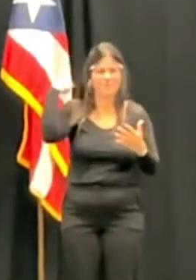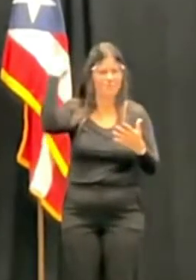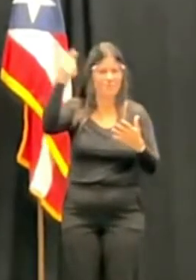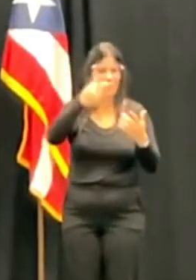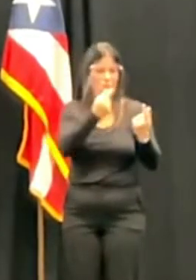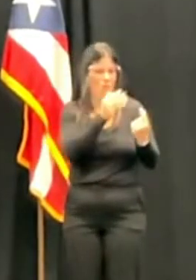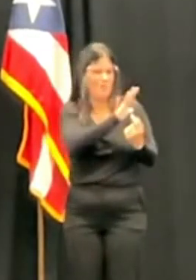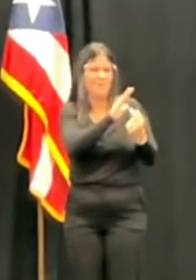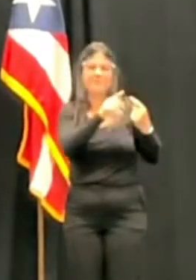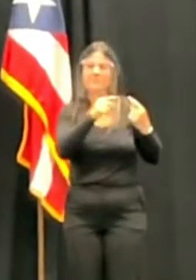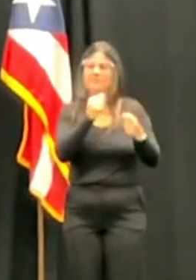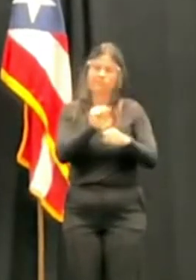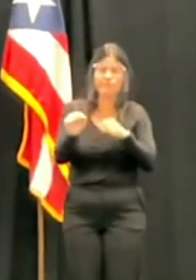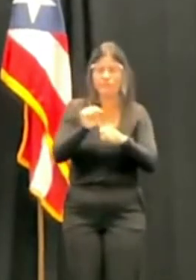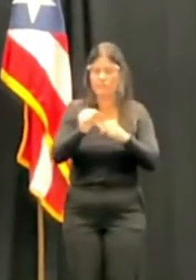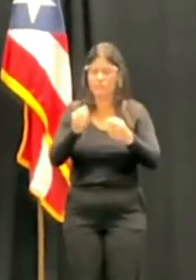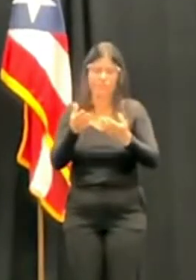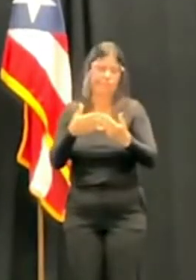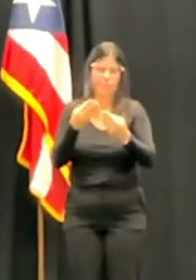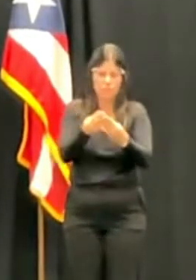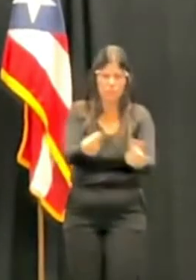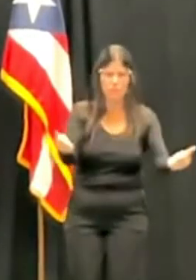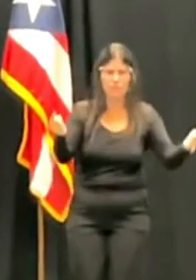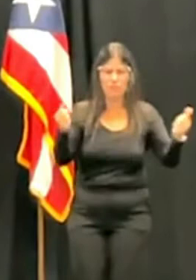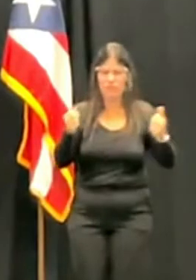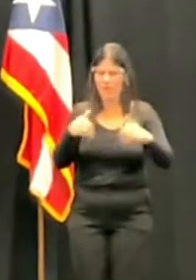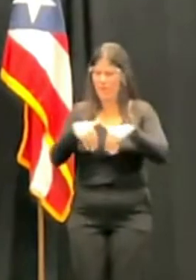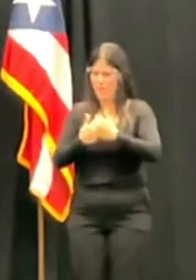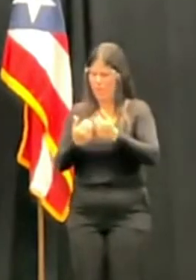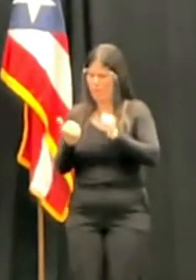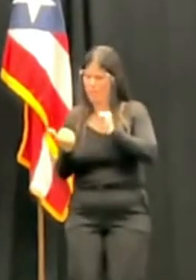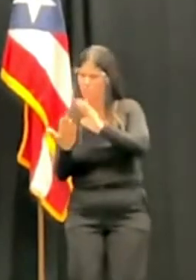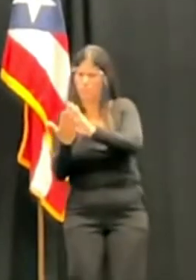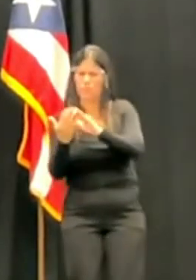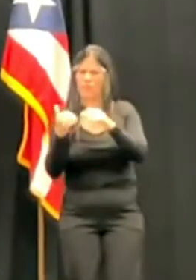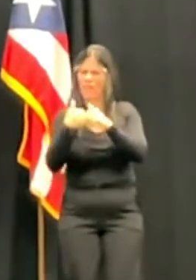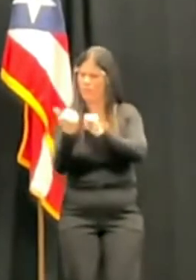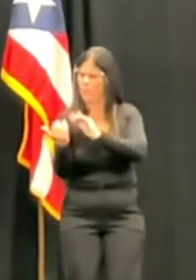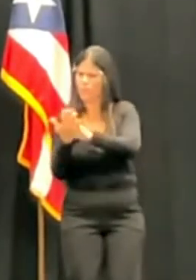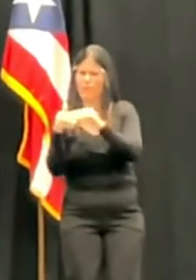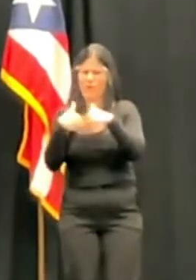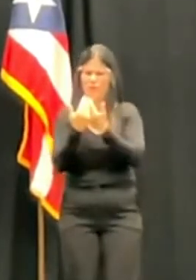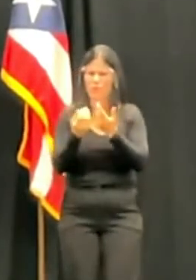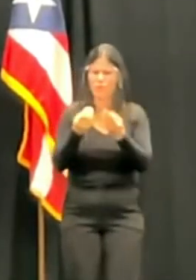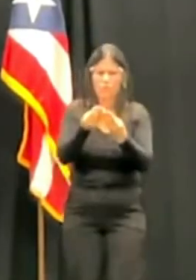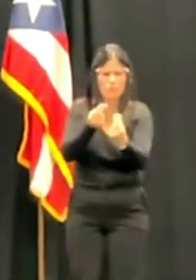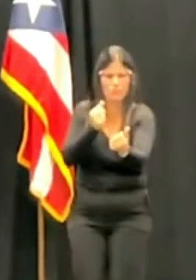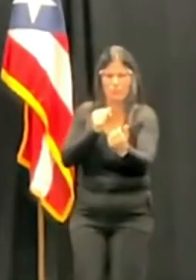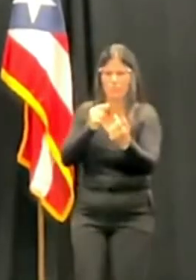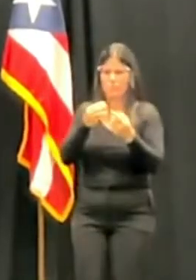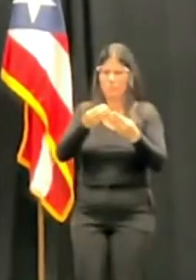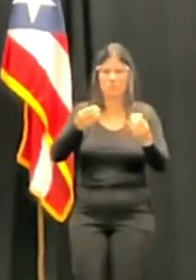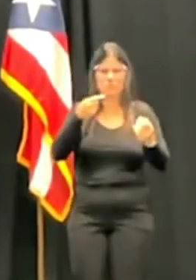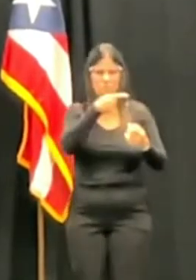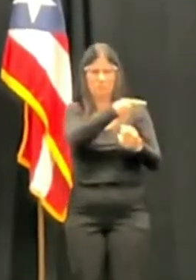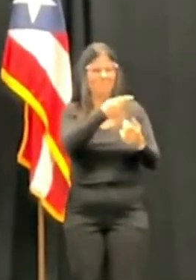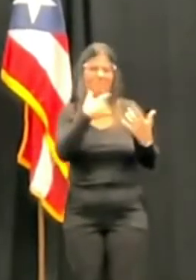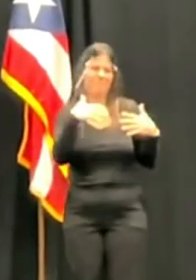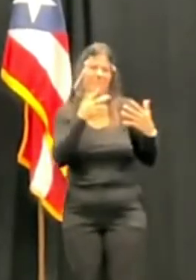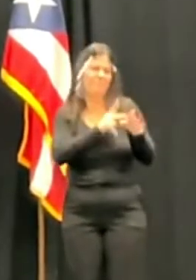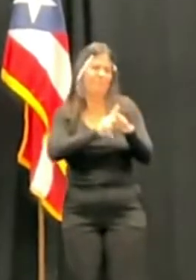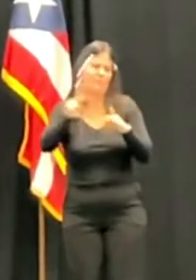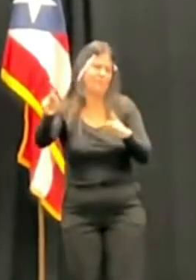y entendía que era la persona adecuada para esta posición al Tribunal Supremo como jueza asociada. Así que, con